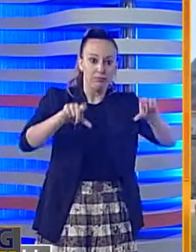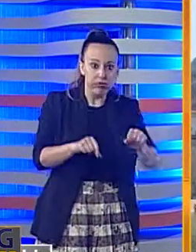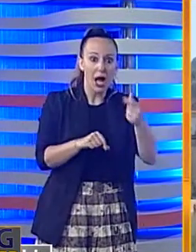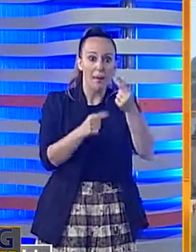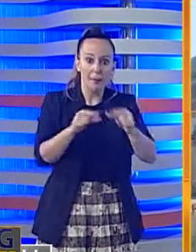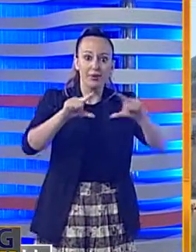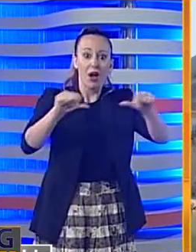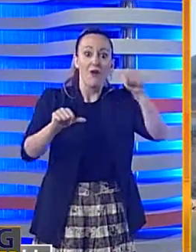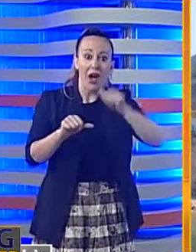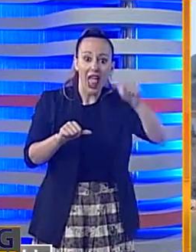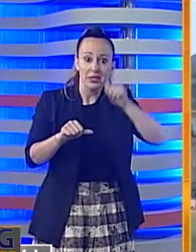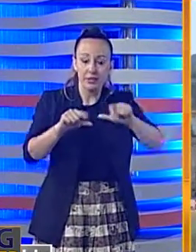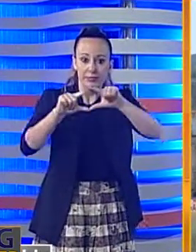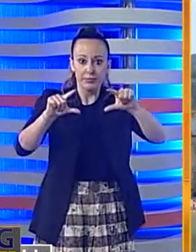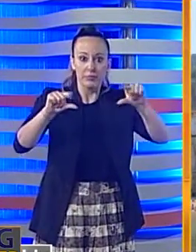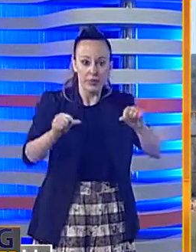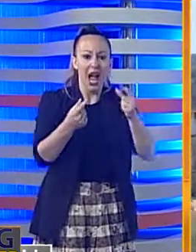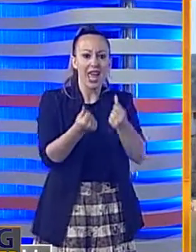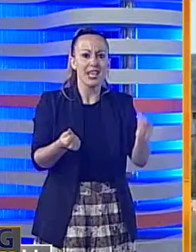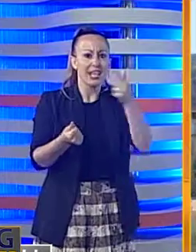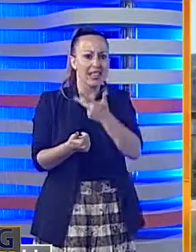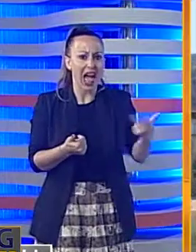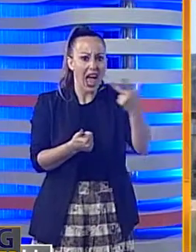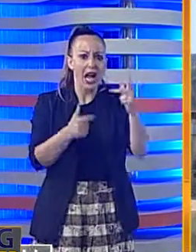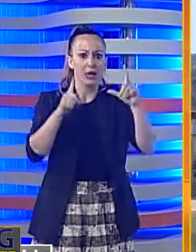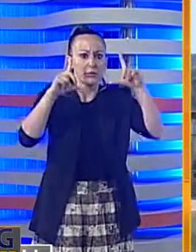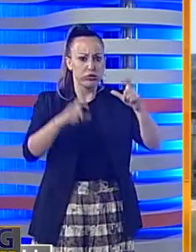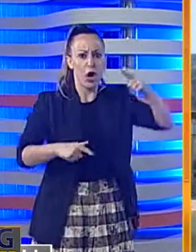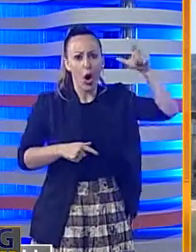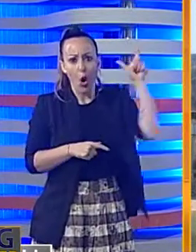l'obbligo di dimora nelle comune di residenza.